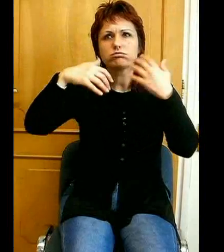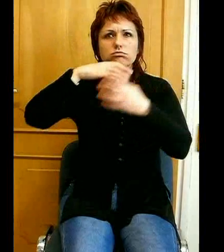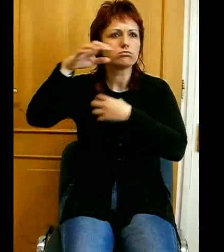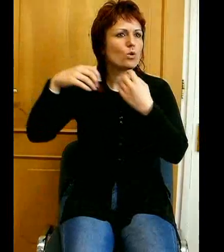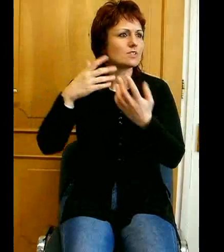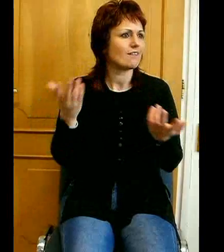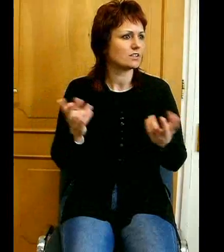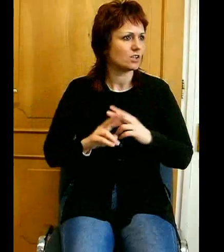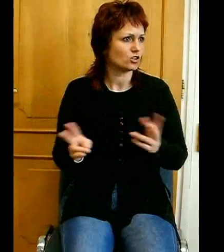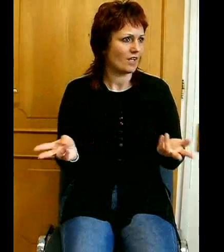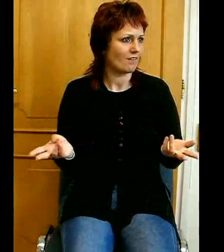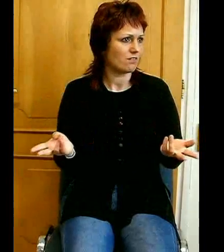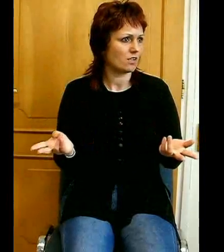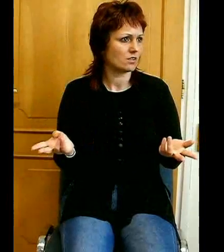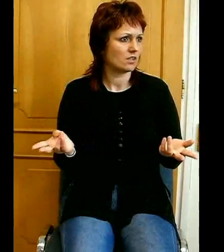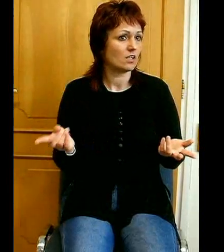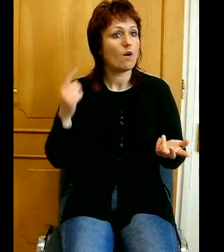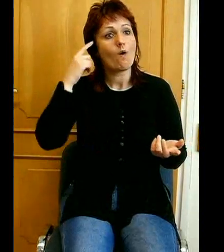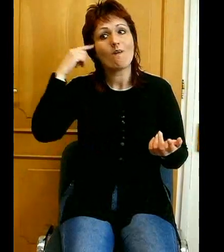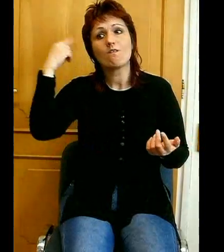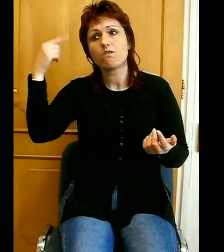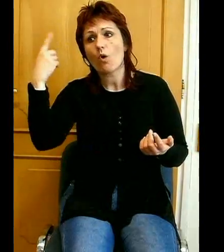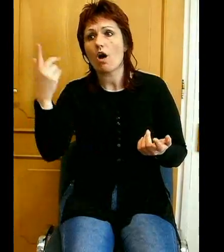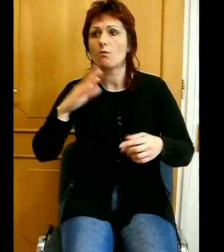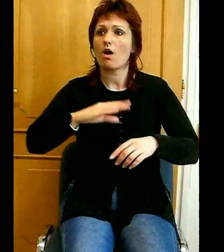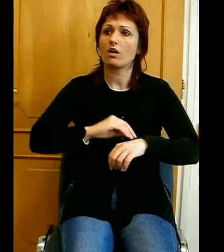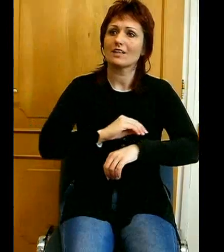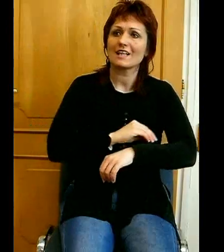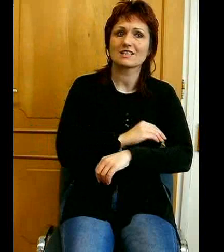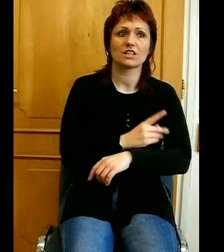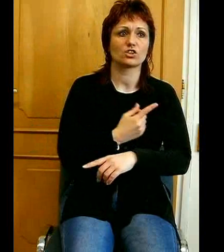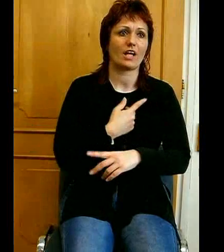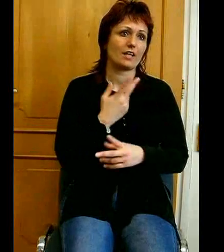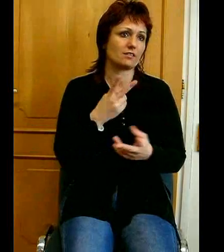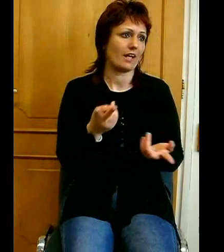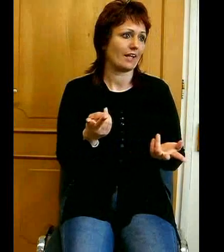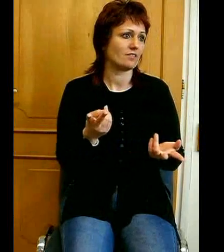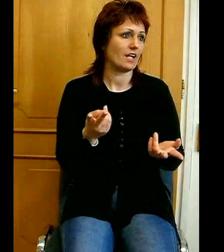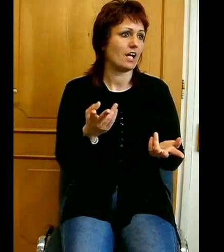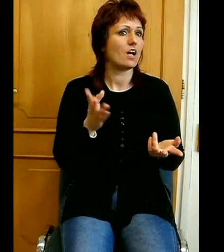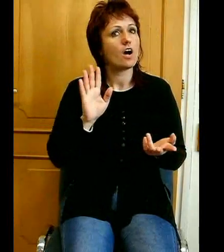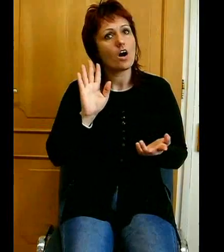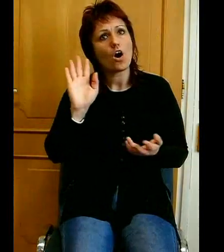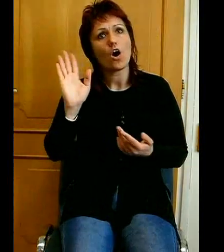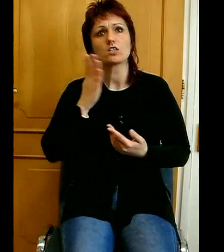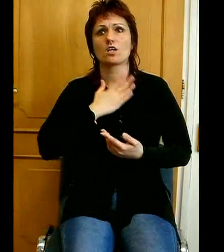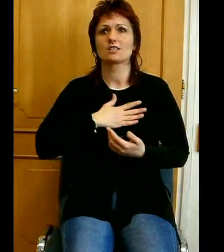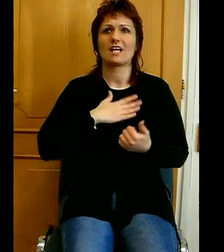fogalmakat és érzéseket tekintve. Hazaszeretet, nacionalizmus,